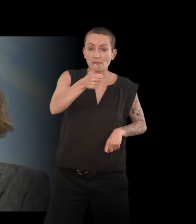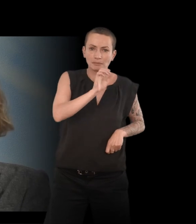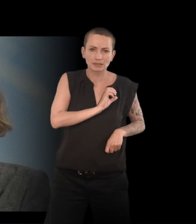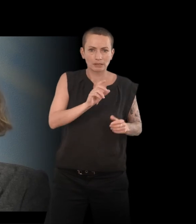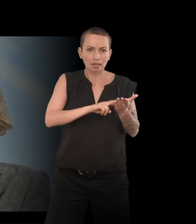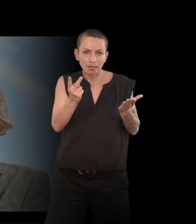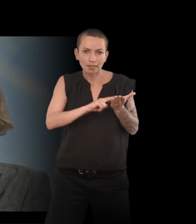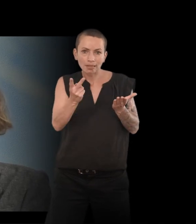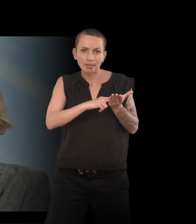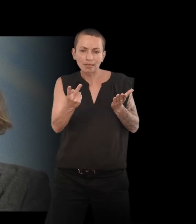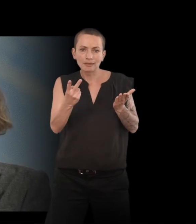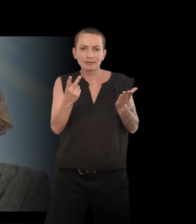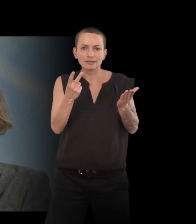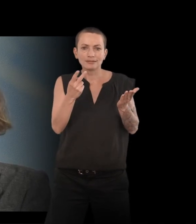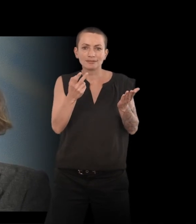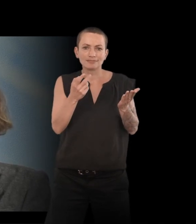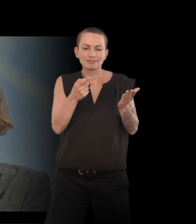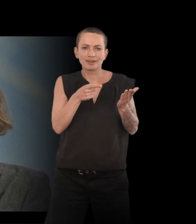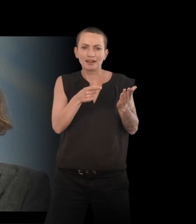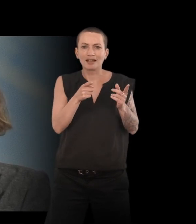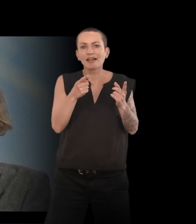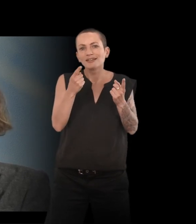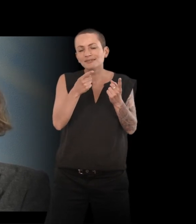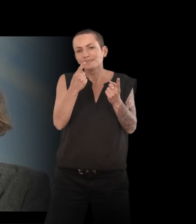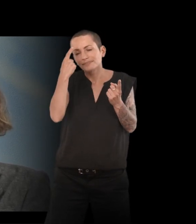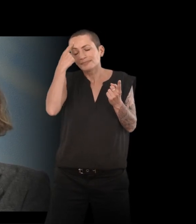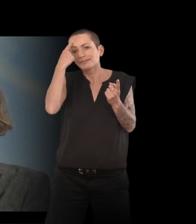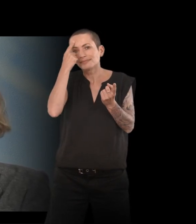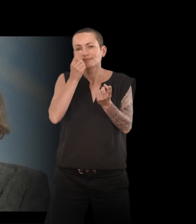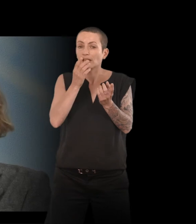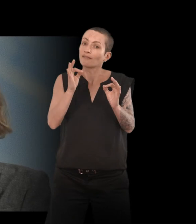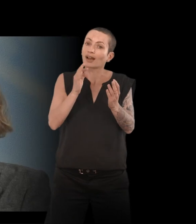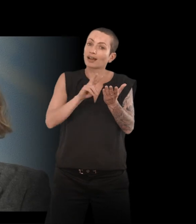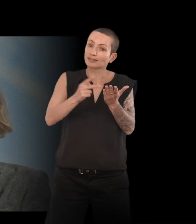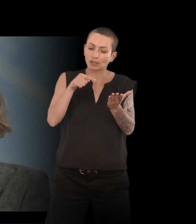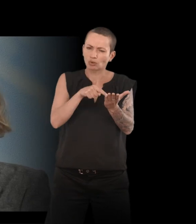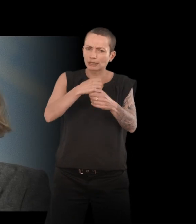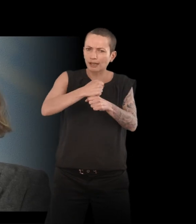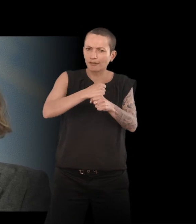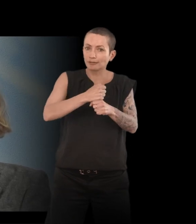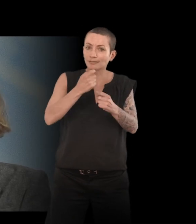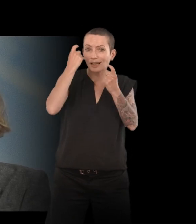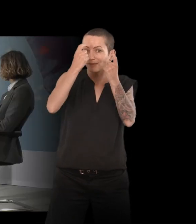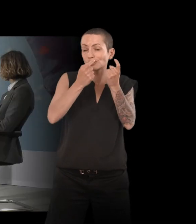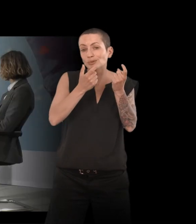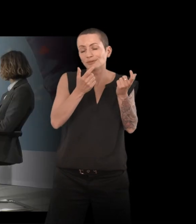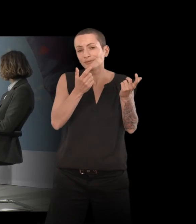de très jolies réflexions sur aussi le sens de la traduction. Et en fait, cette